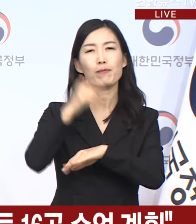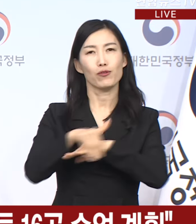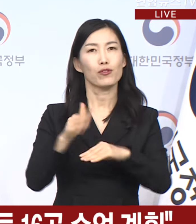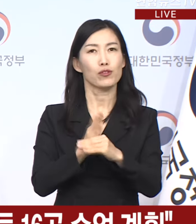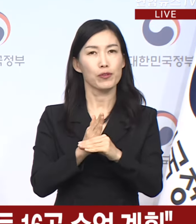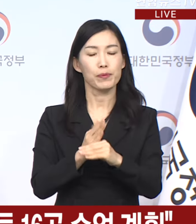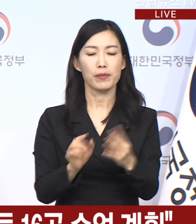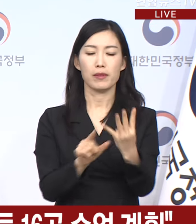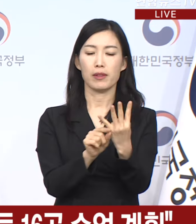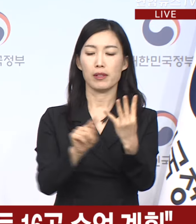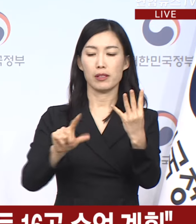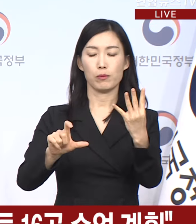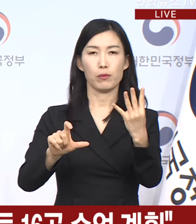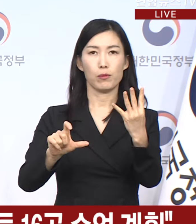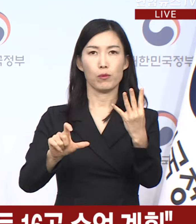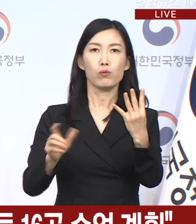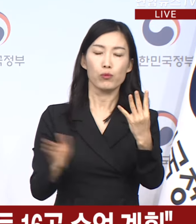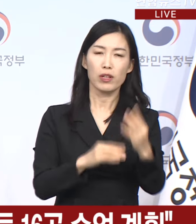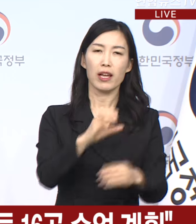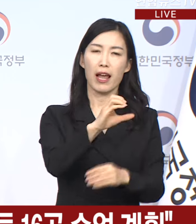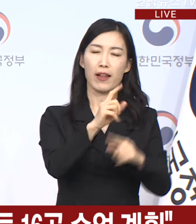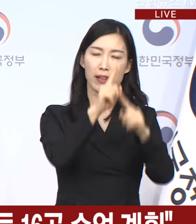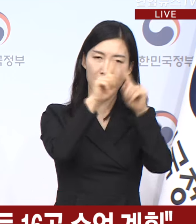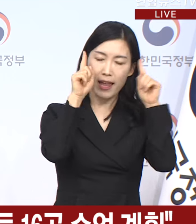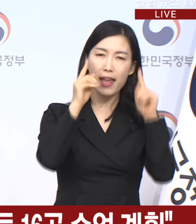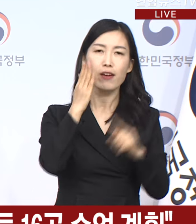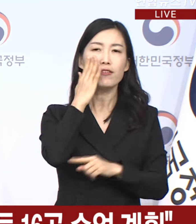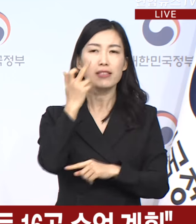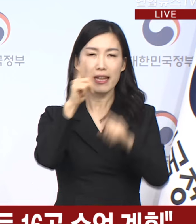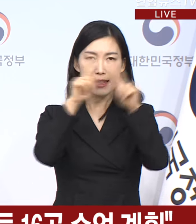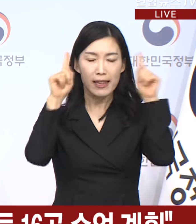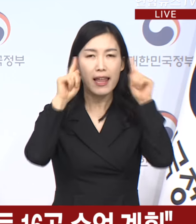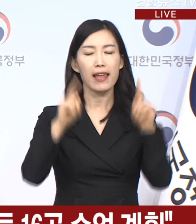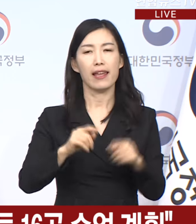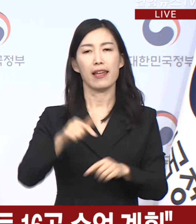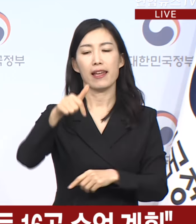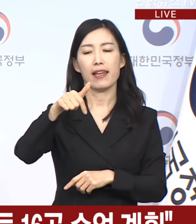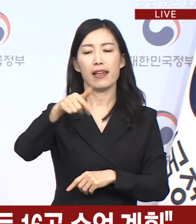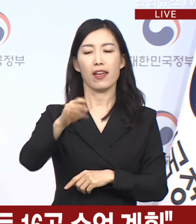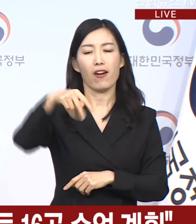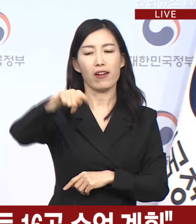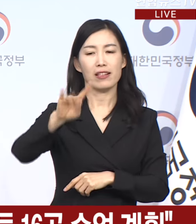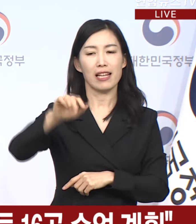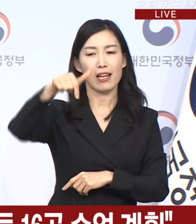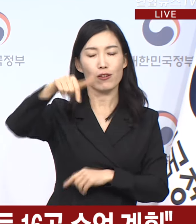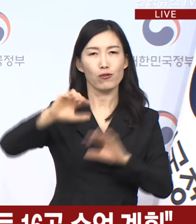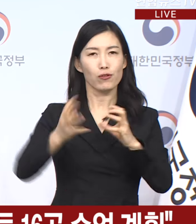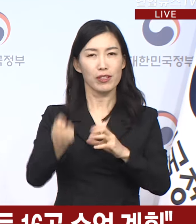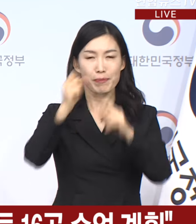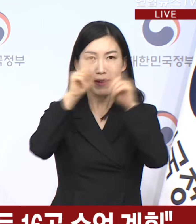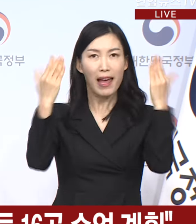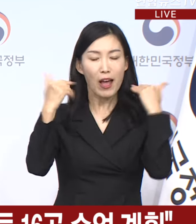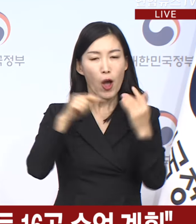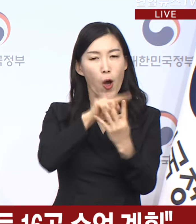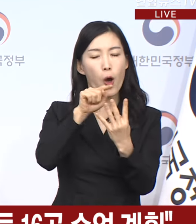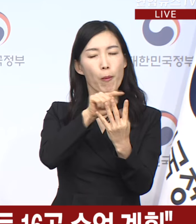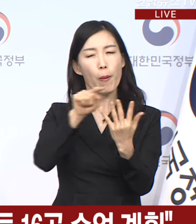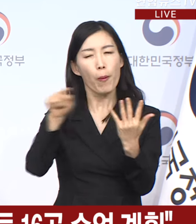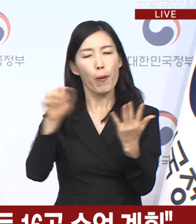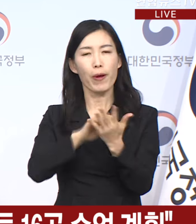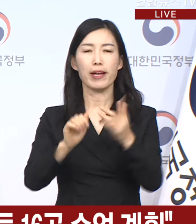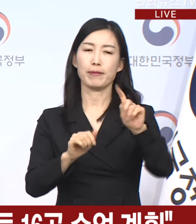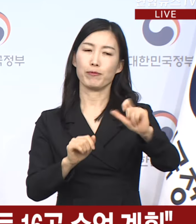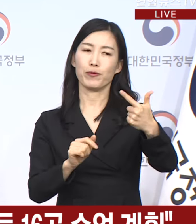4월 15일부터는 가톨릭대, 울산대, 경상국립대 등 추가로 16개